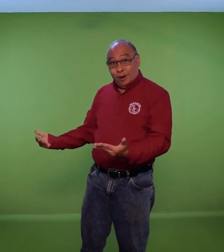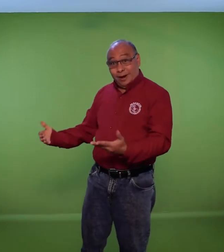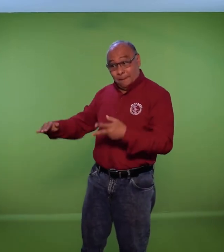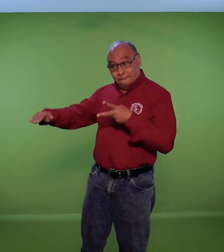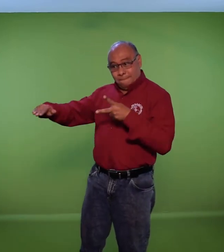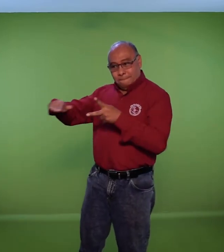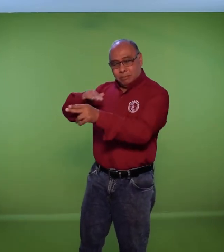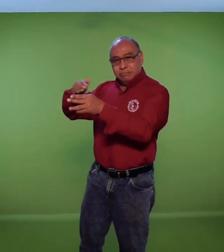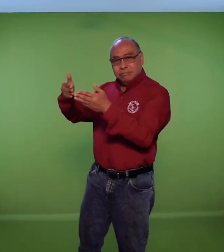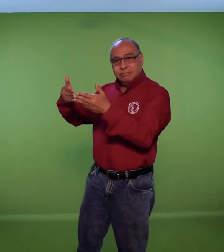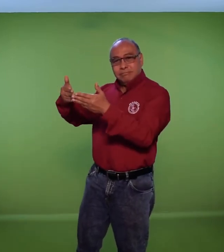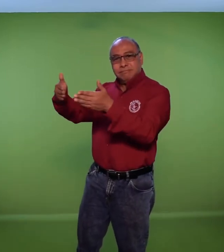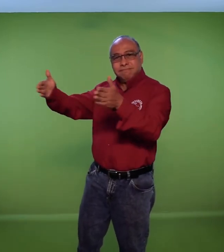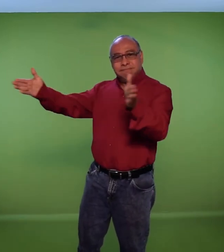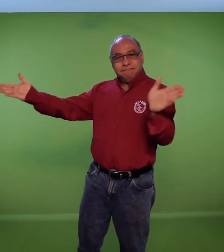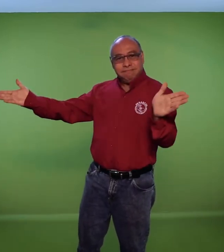espacio observen